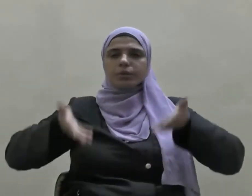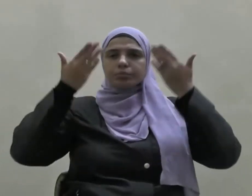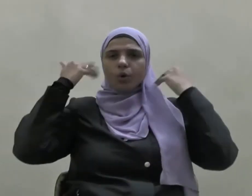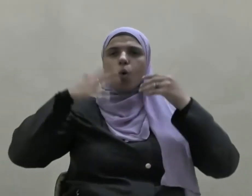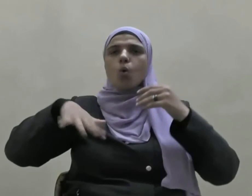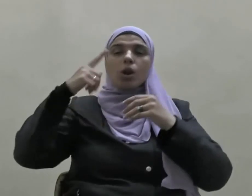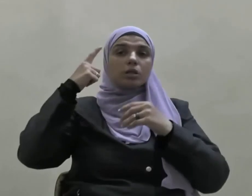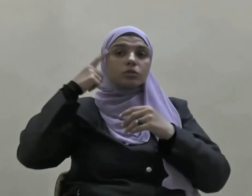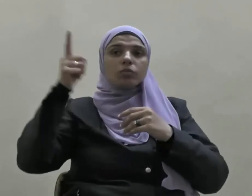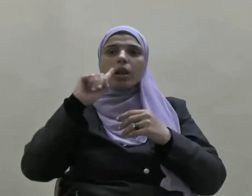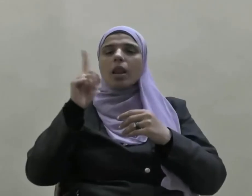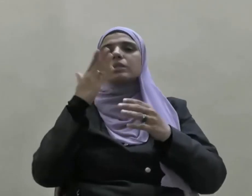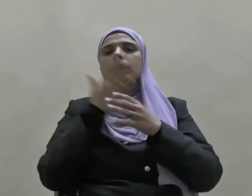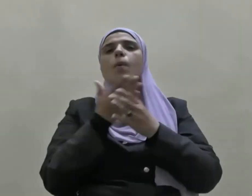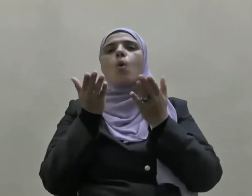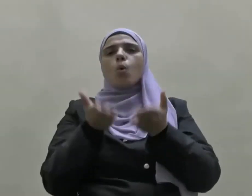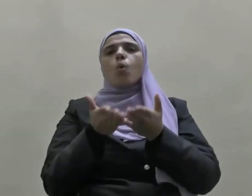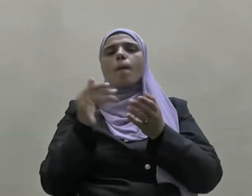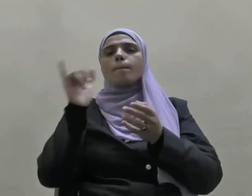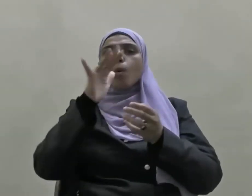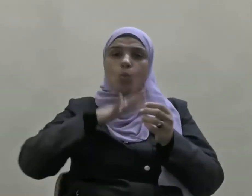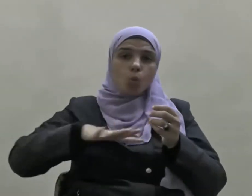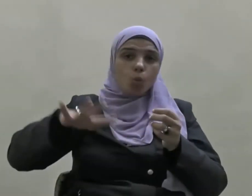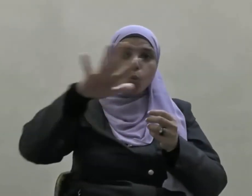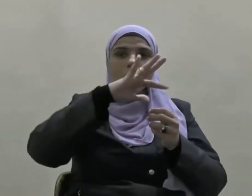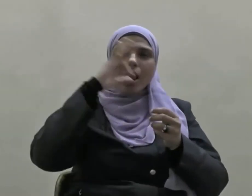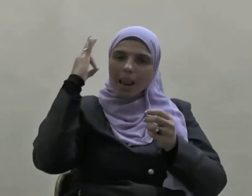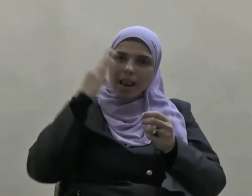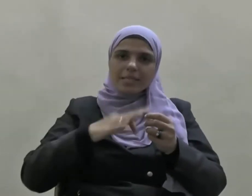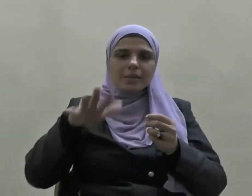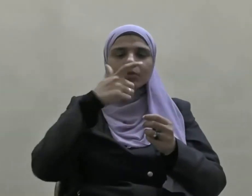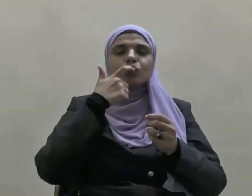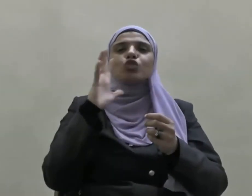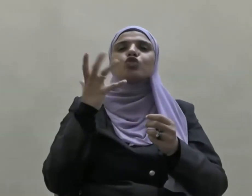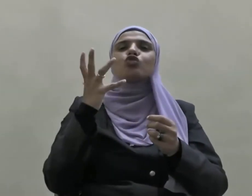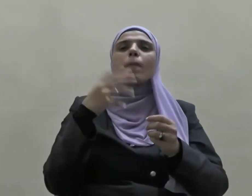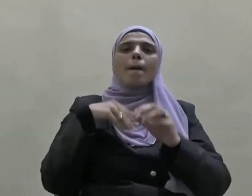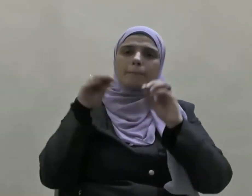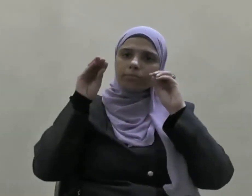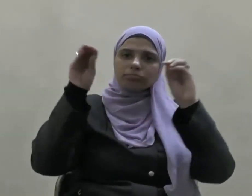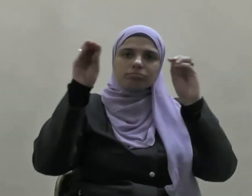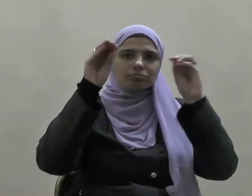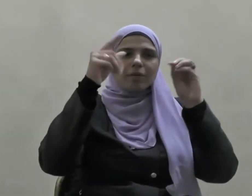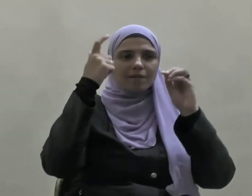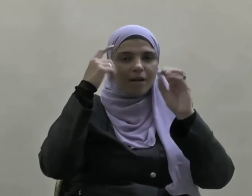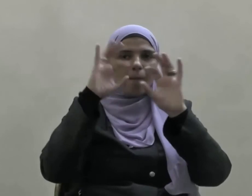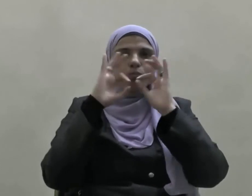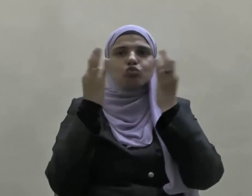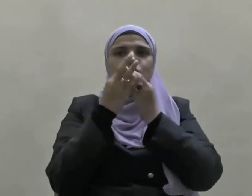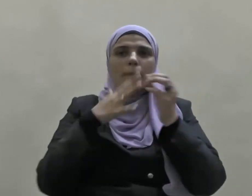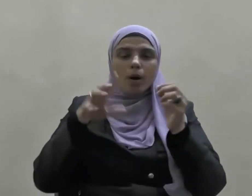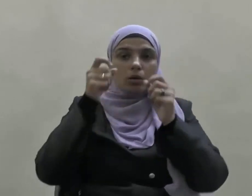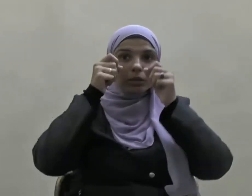وذلك يتطلب منا تحصين شبابنا ومجتمعنا